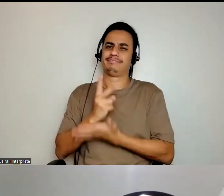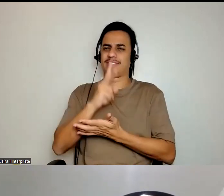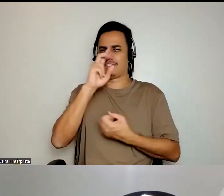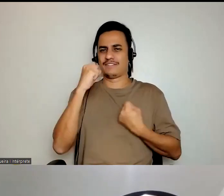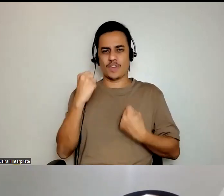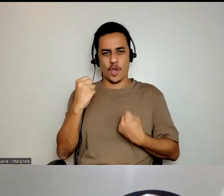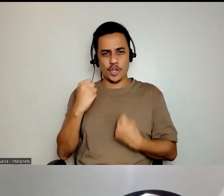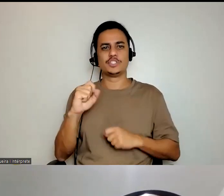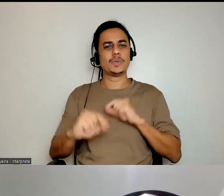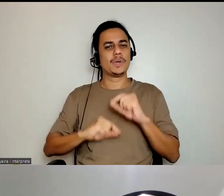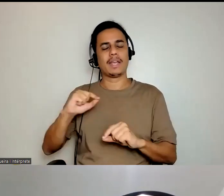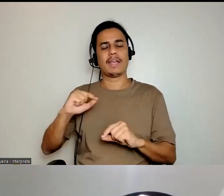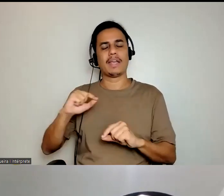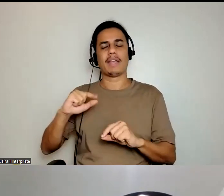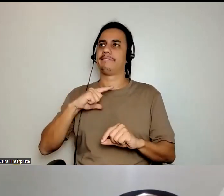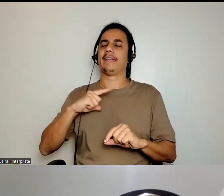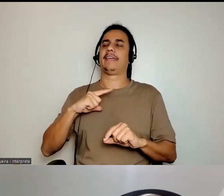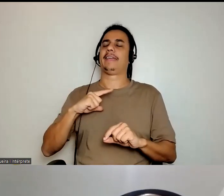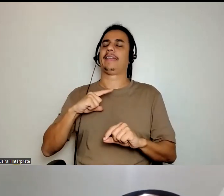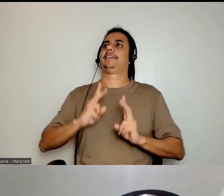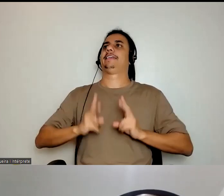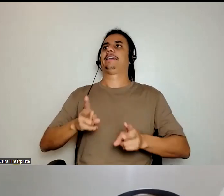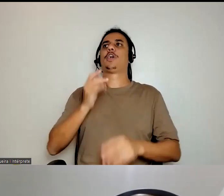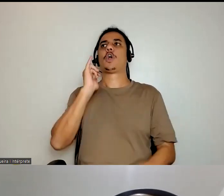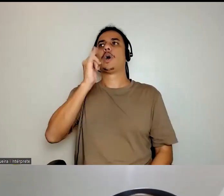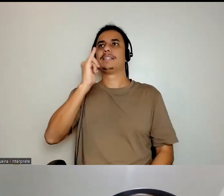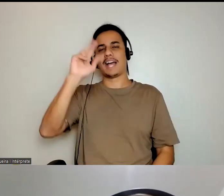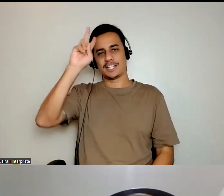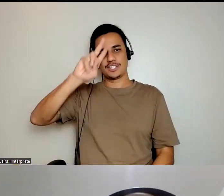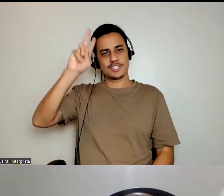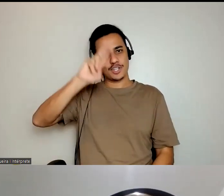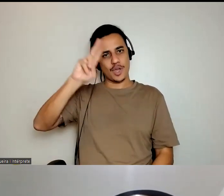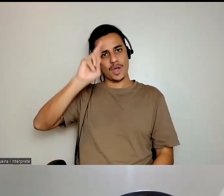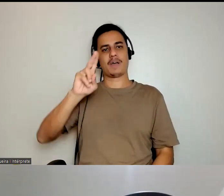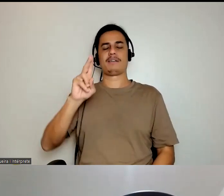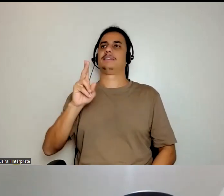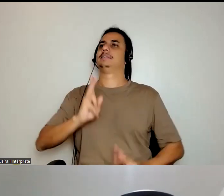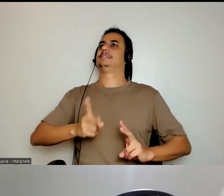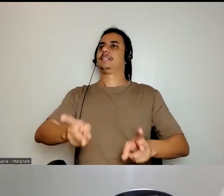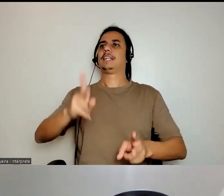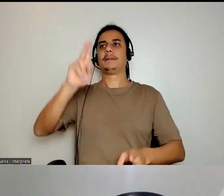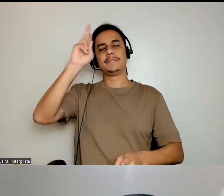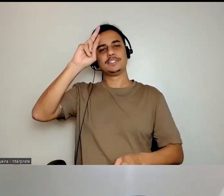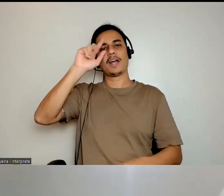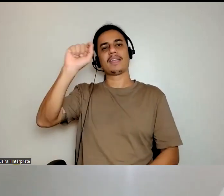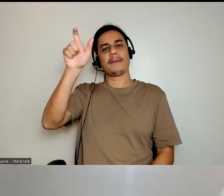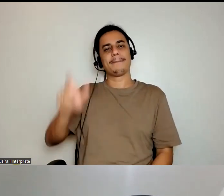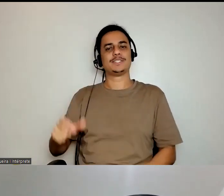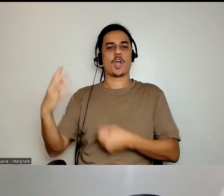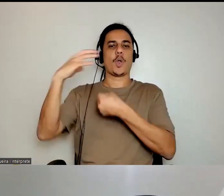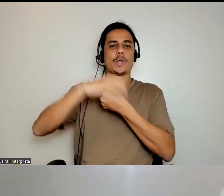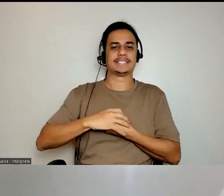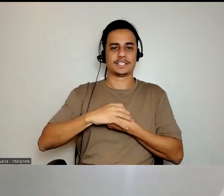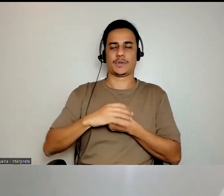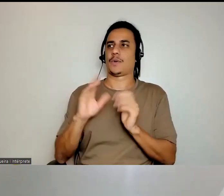assim, com uma lógica de um privilégio, de recontar uma história que é sempre a história do colonizador, né, dos